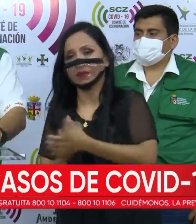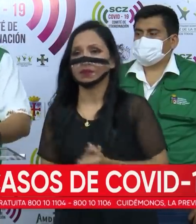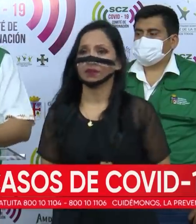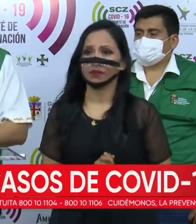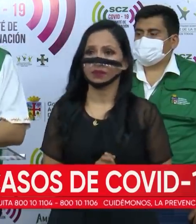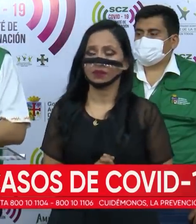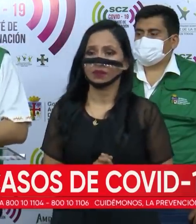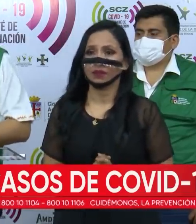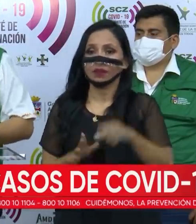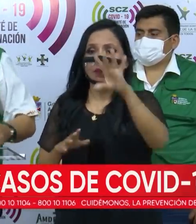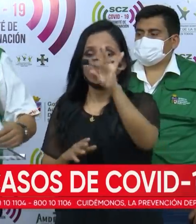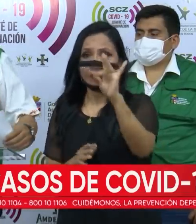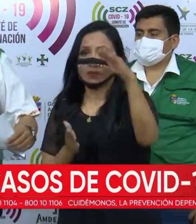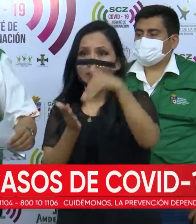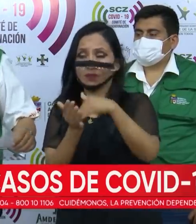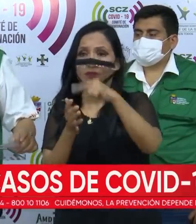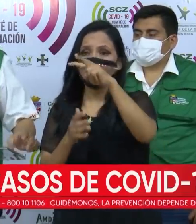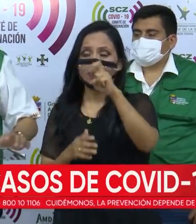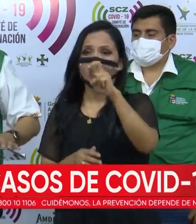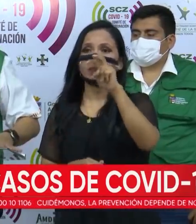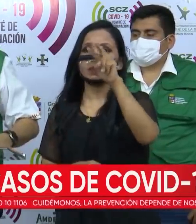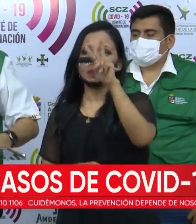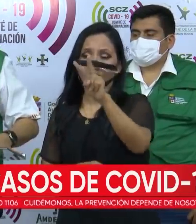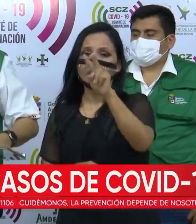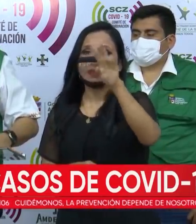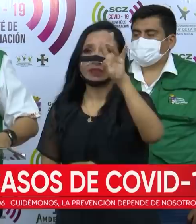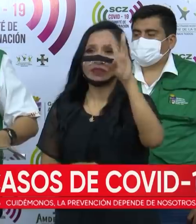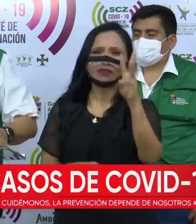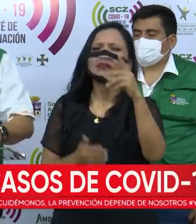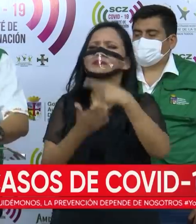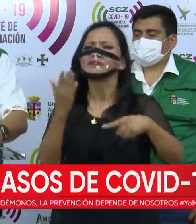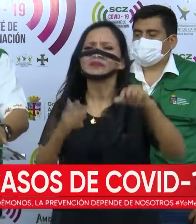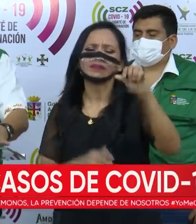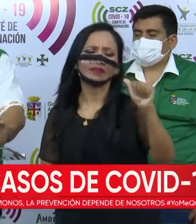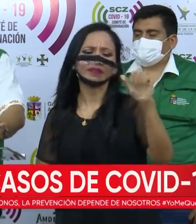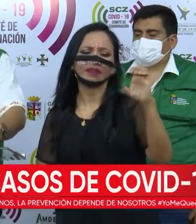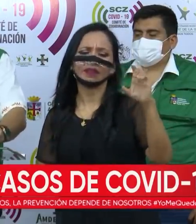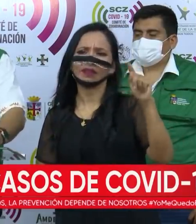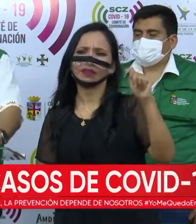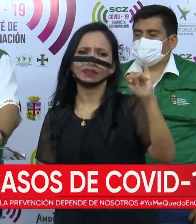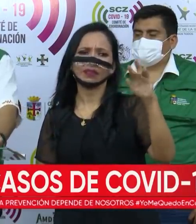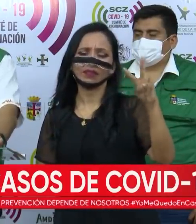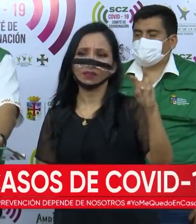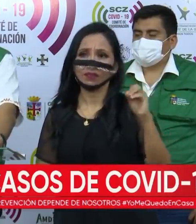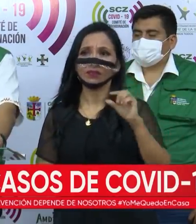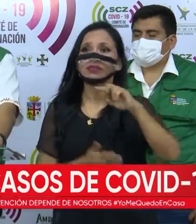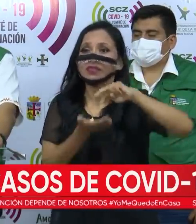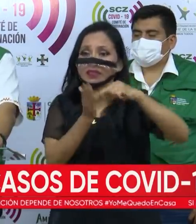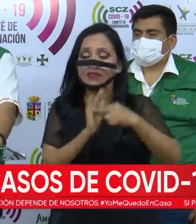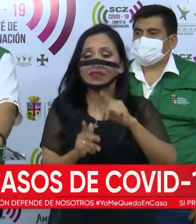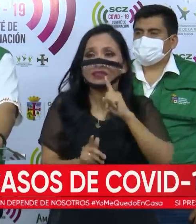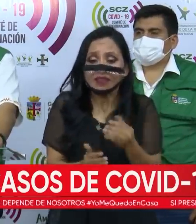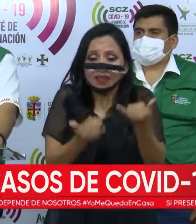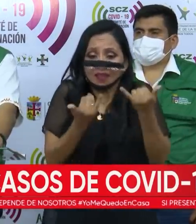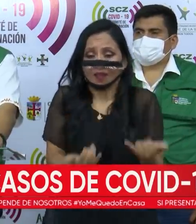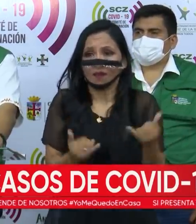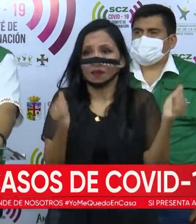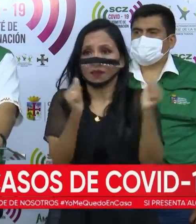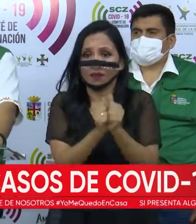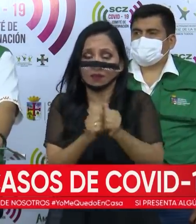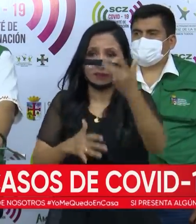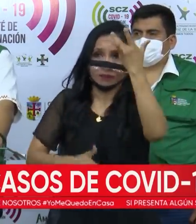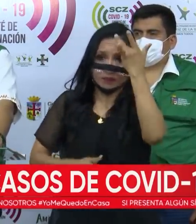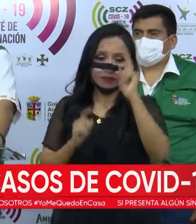Tenemos 8.926 casos activos que están con la enfermedad en estos momentos, tanto